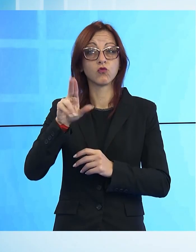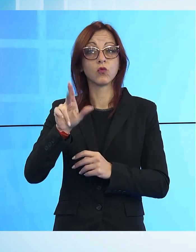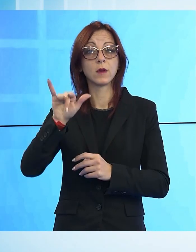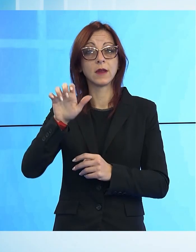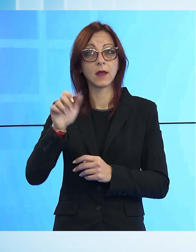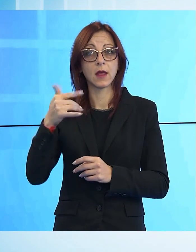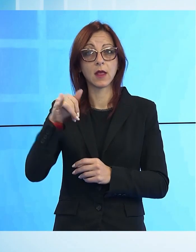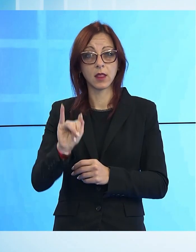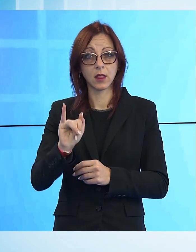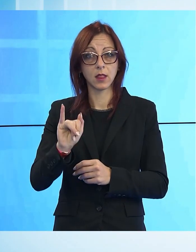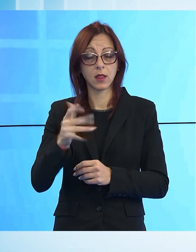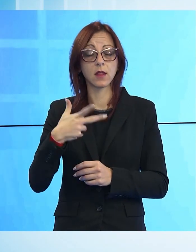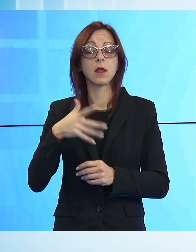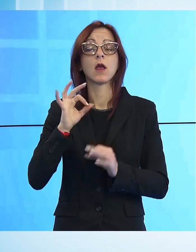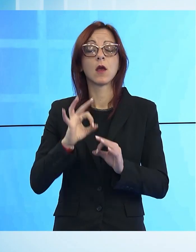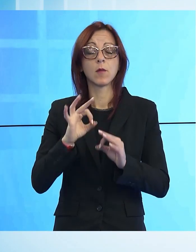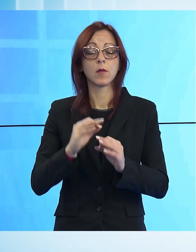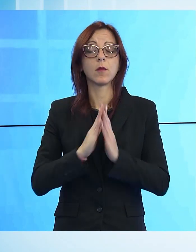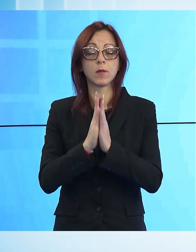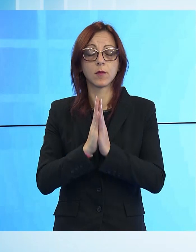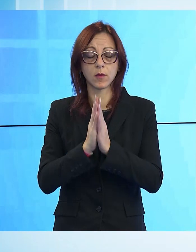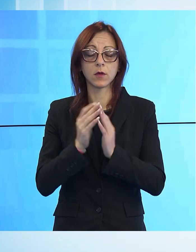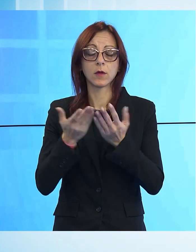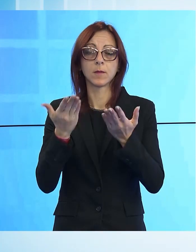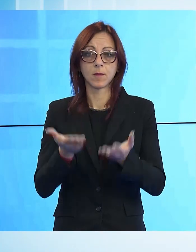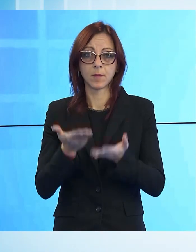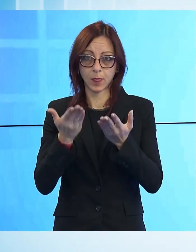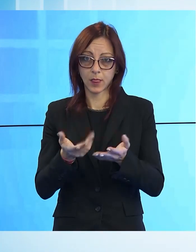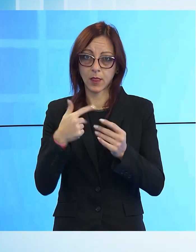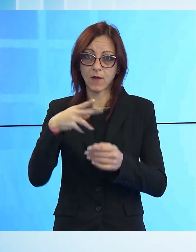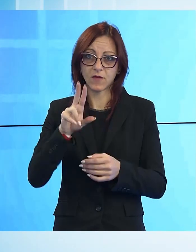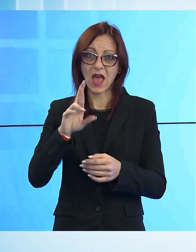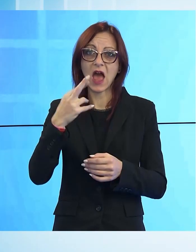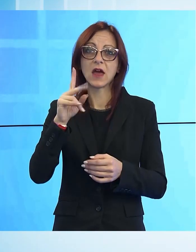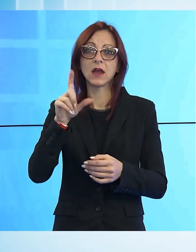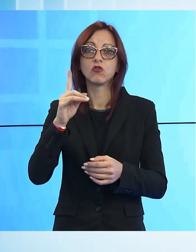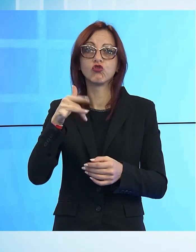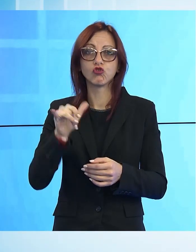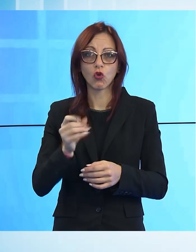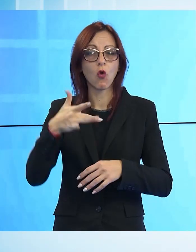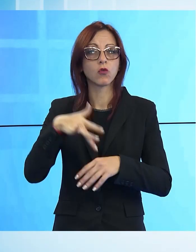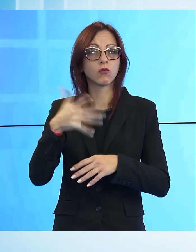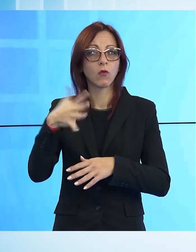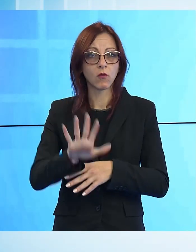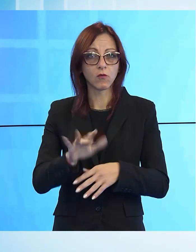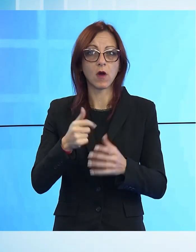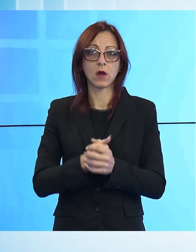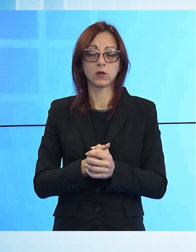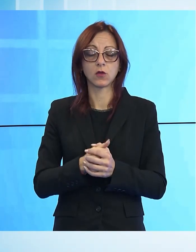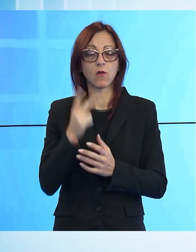Camposanto di Viareggio, poi vedremo anche le immagini degli altri cimiteri della provincia di Lucca.